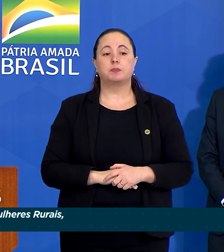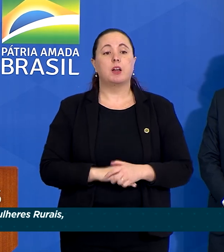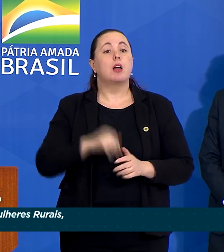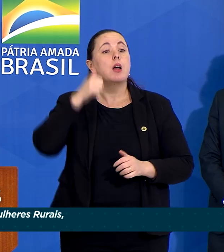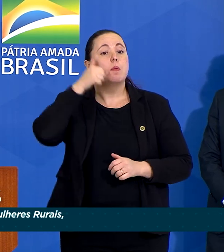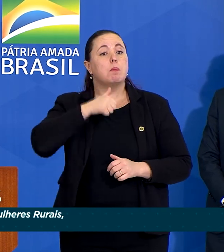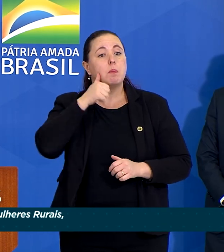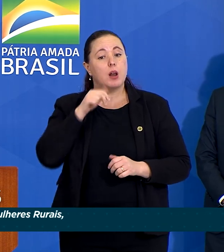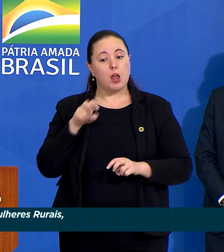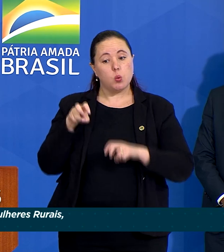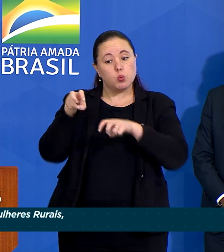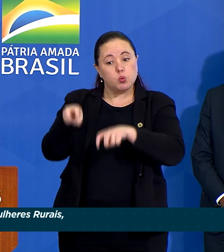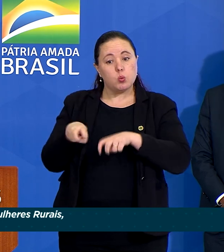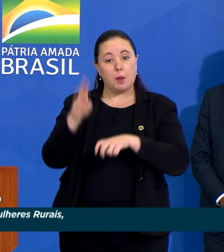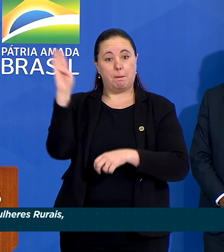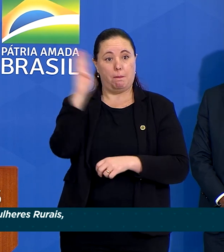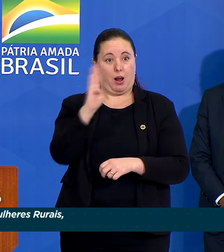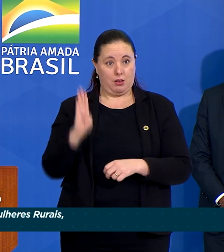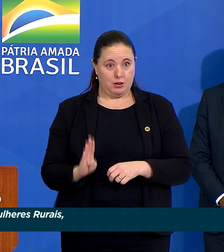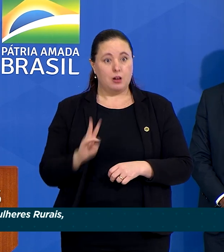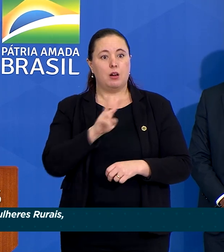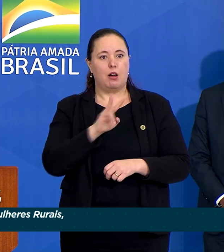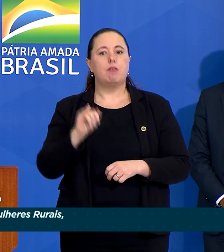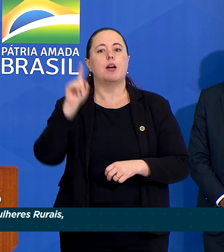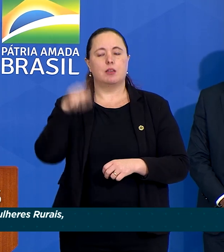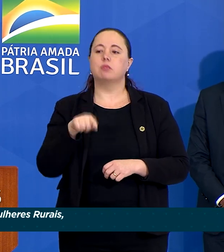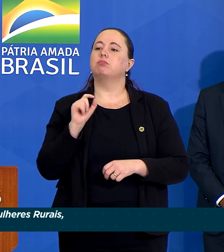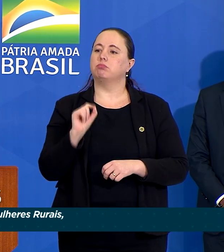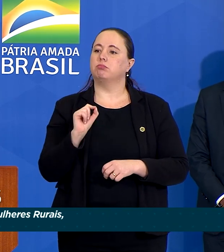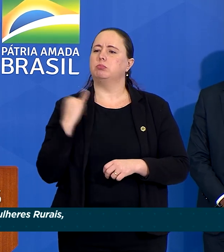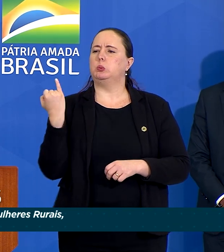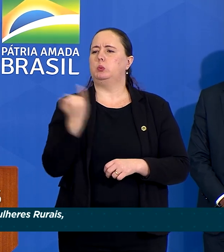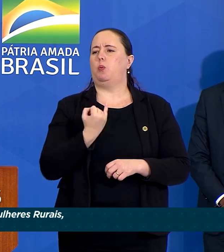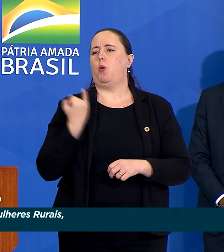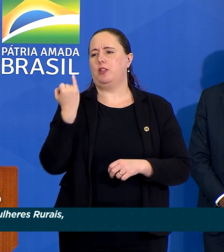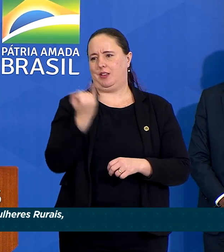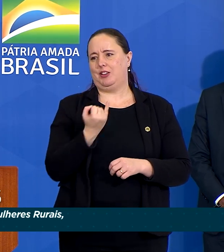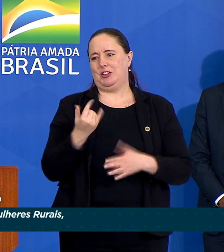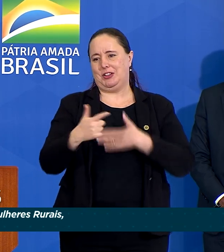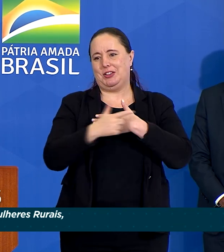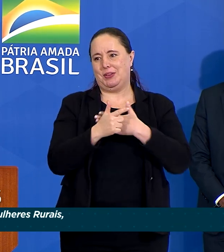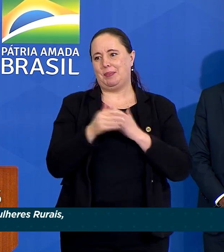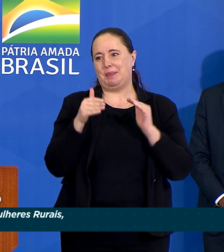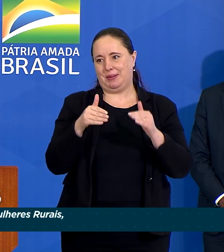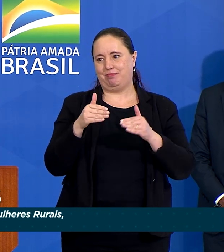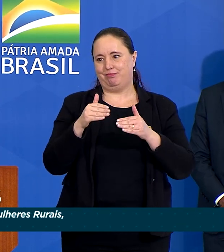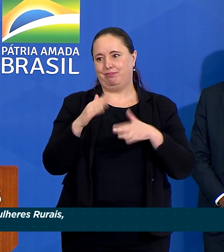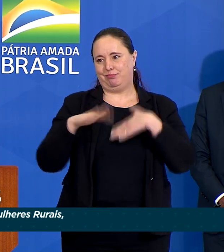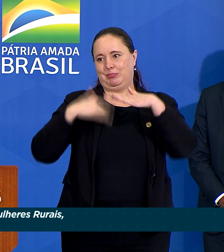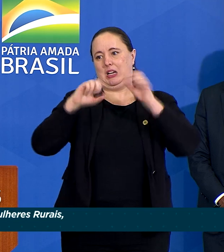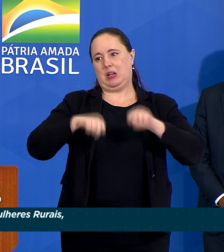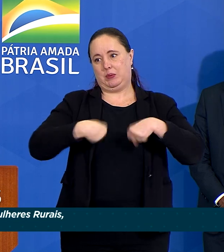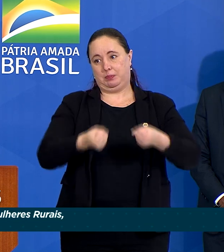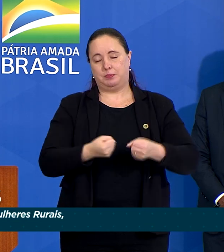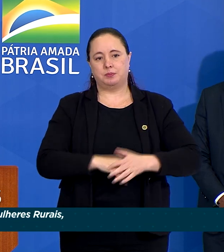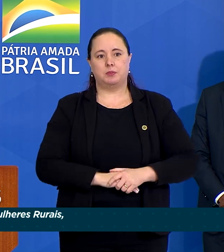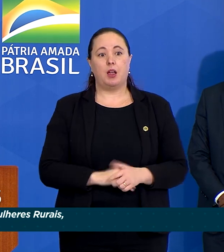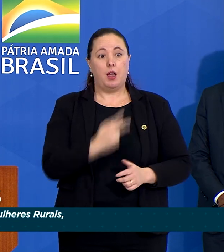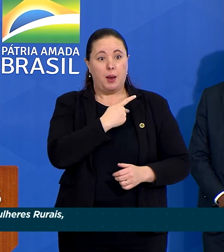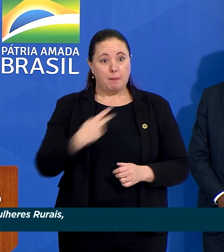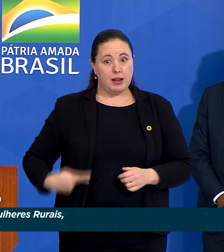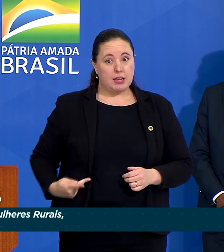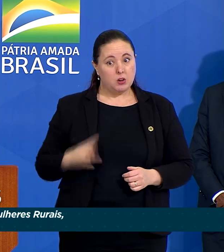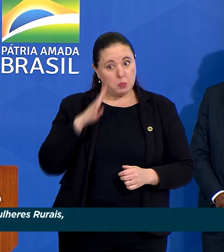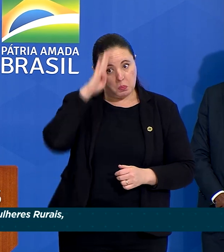mulheres rurais brasileiras serão parte muito importante desse esforço. Presidente Jair